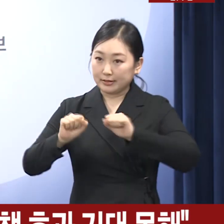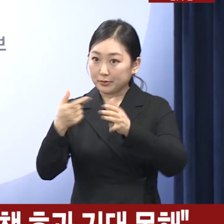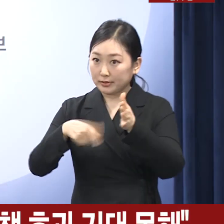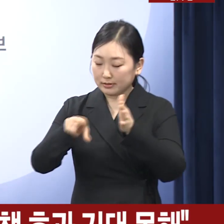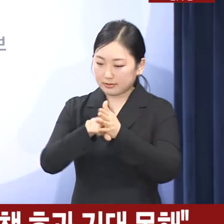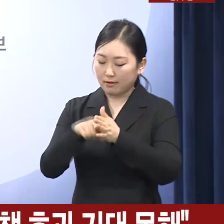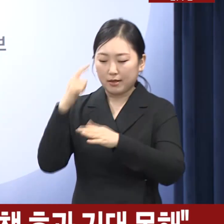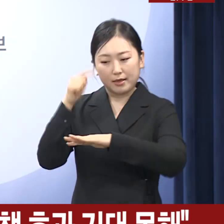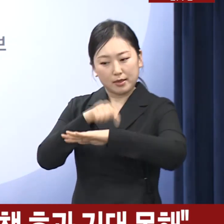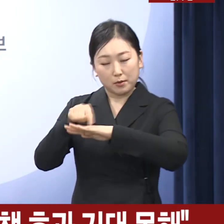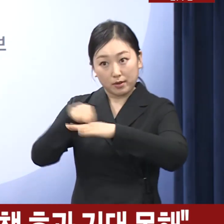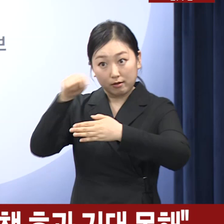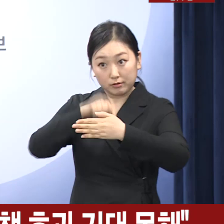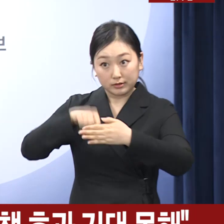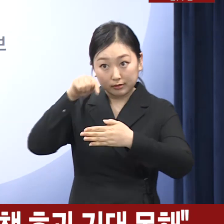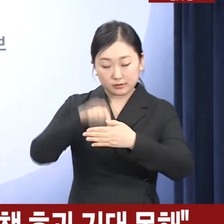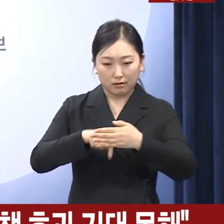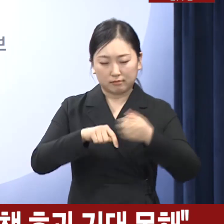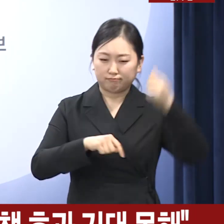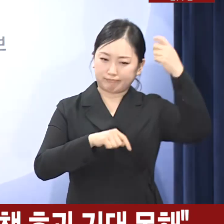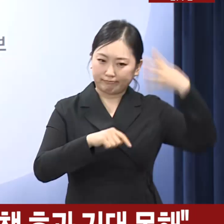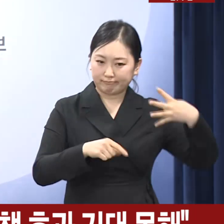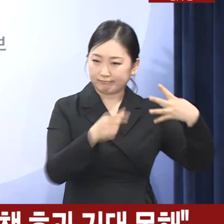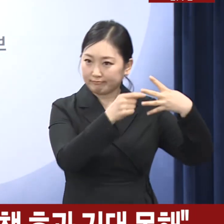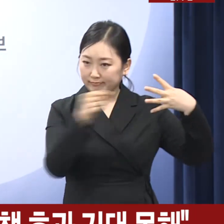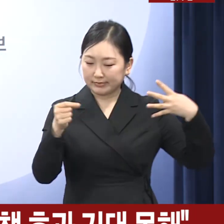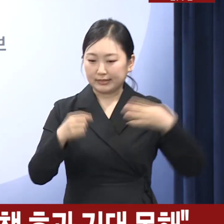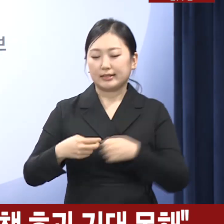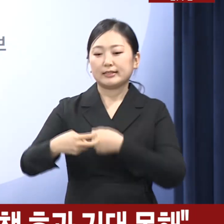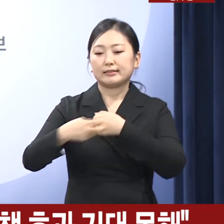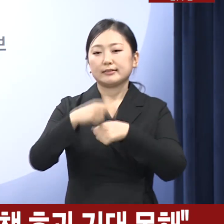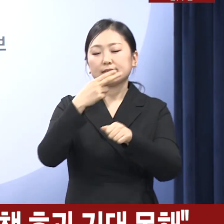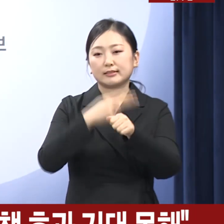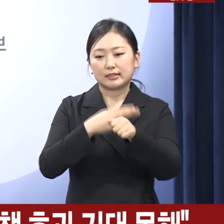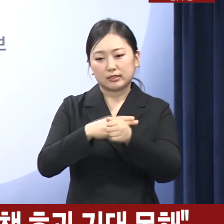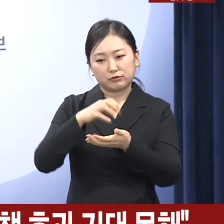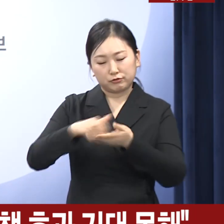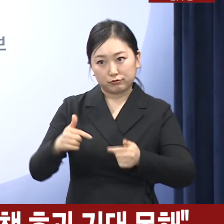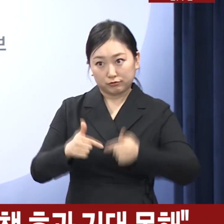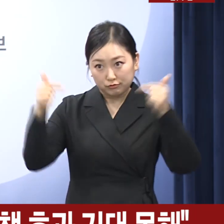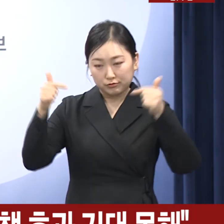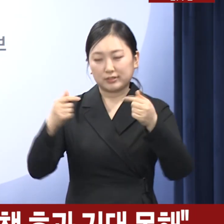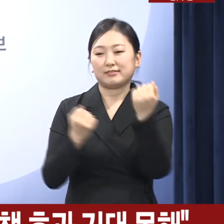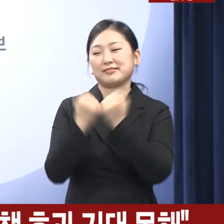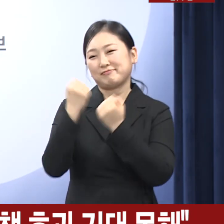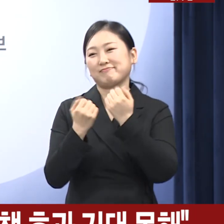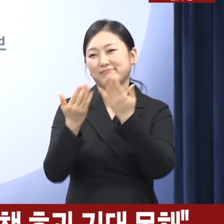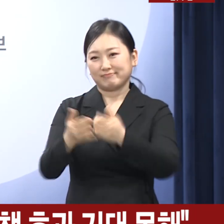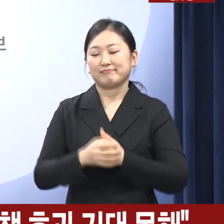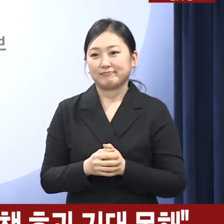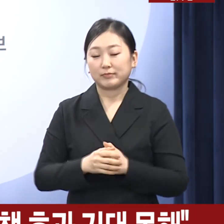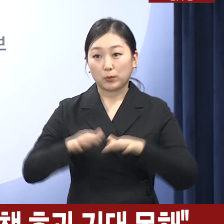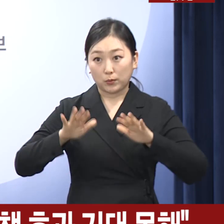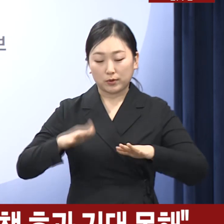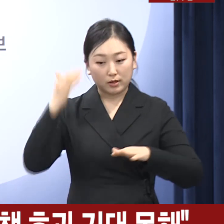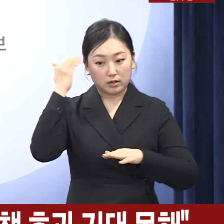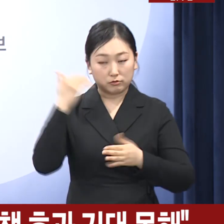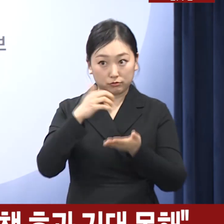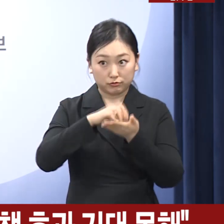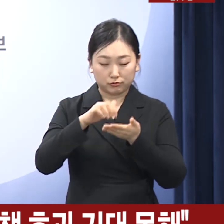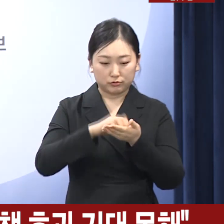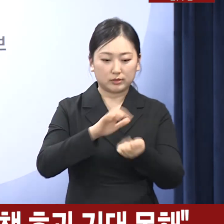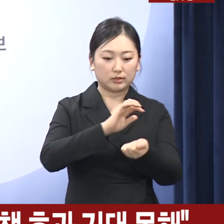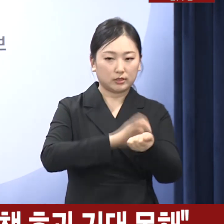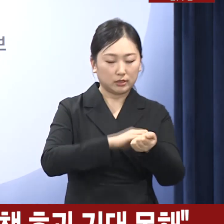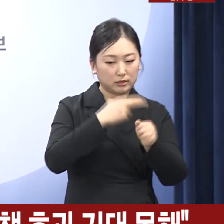계획 중 의사인력 확대를 중심으로 설명드리겠습니다. 현재 우리나라의 의사 수는 한